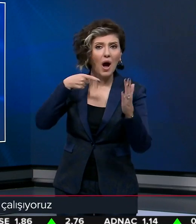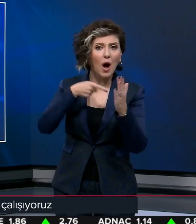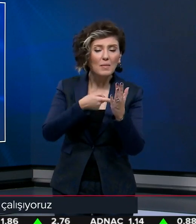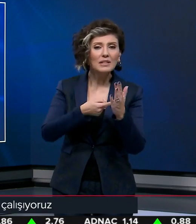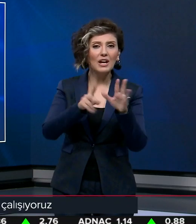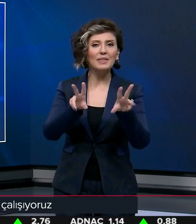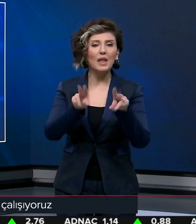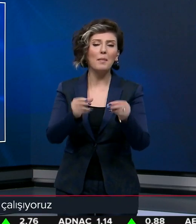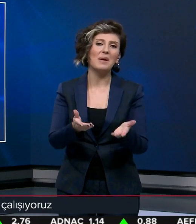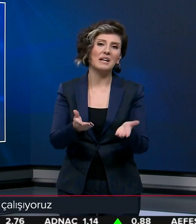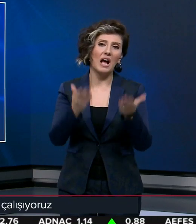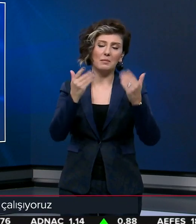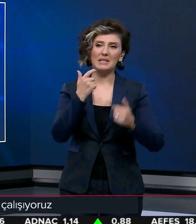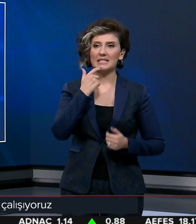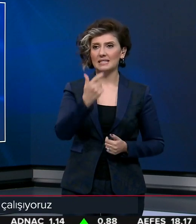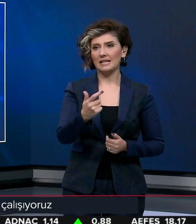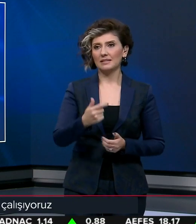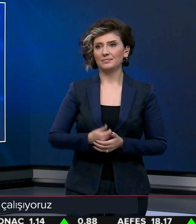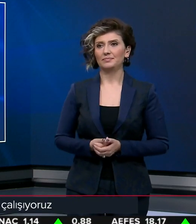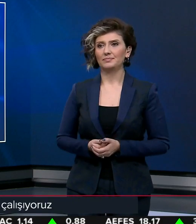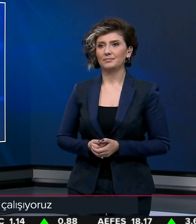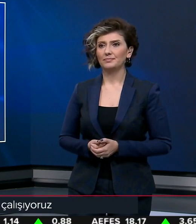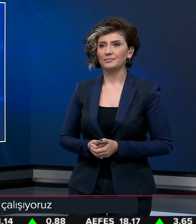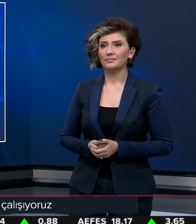amaç, tamamen kalkması, dedi.